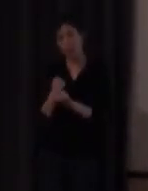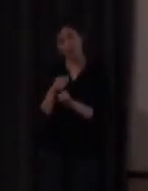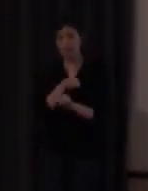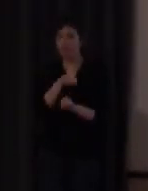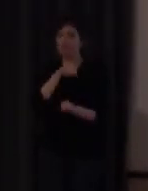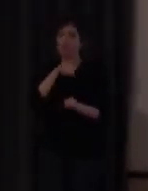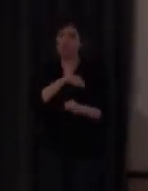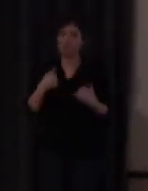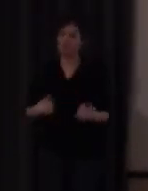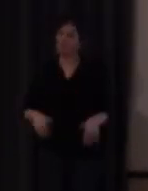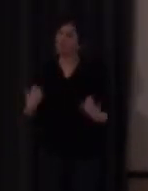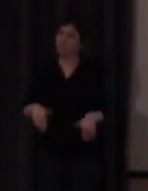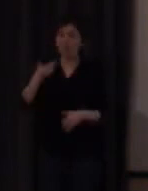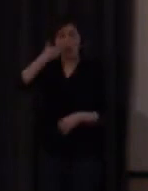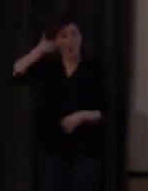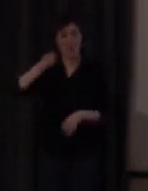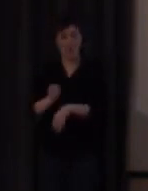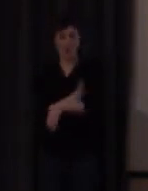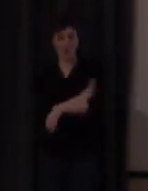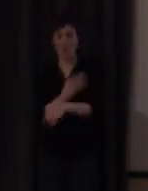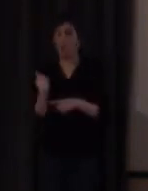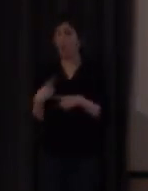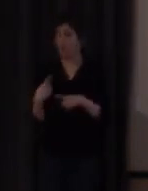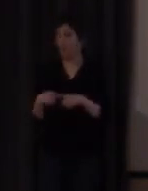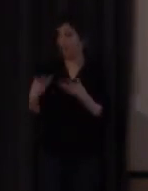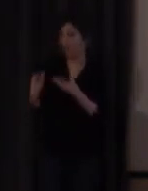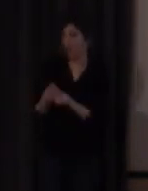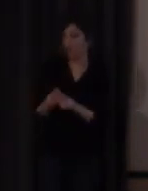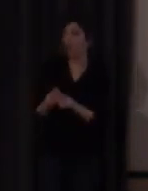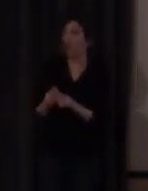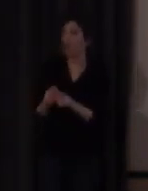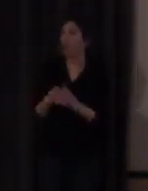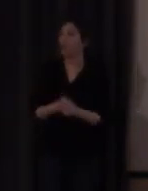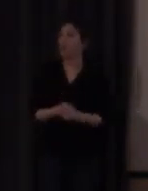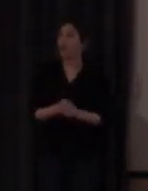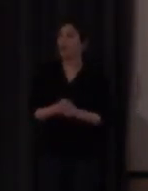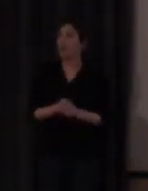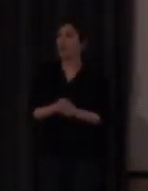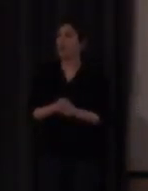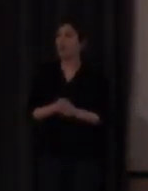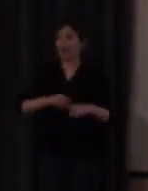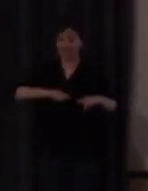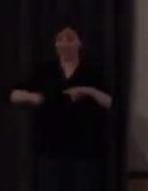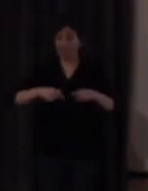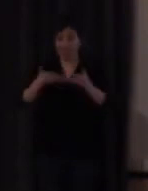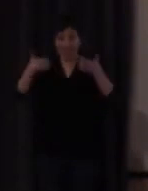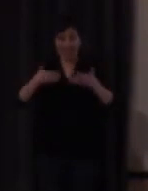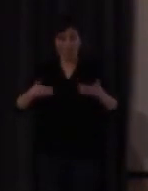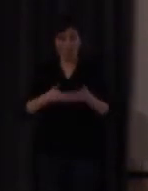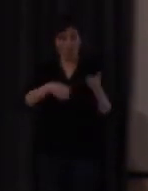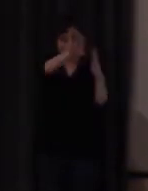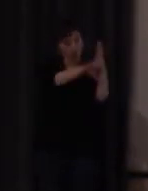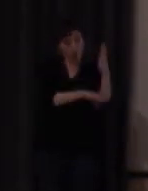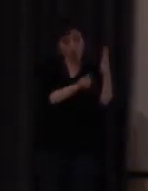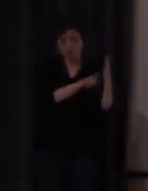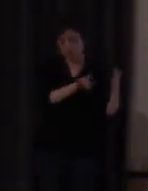orgullosos porque siguiendo las directrices de de este nuevo currículo pues lo adaptamos completamente